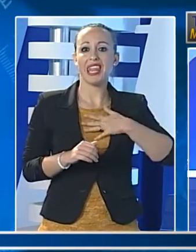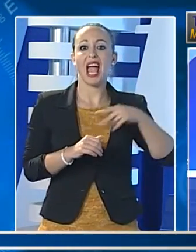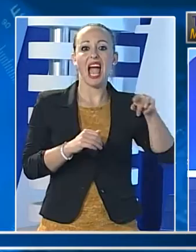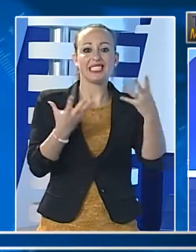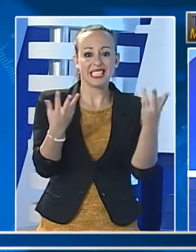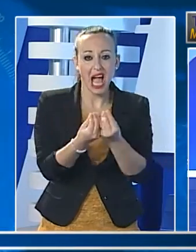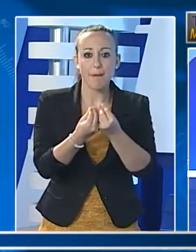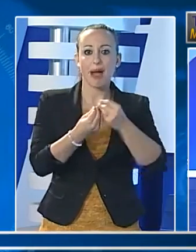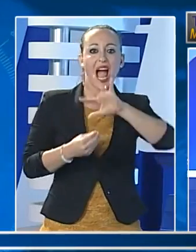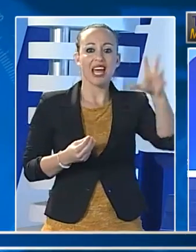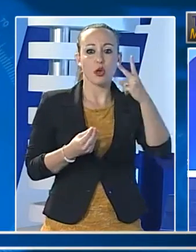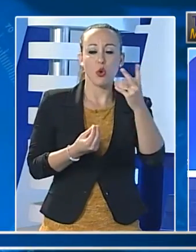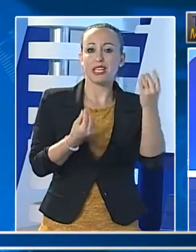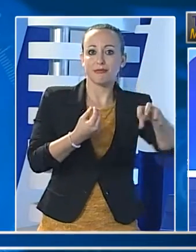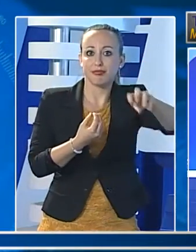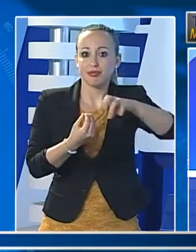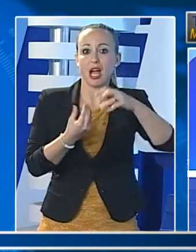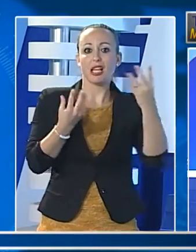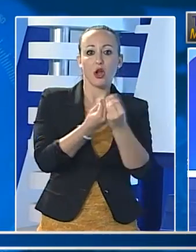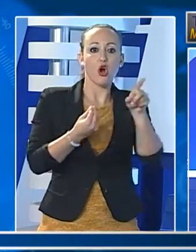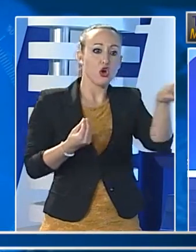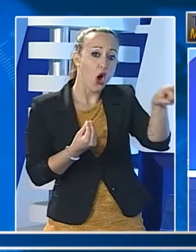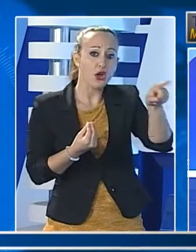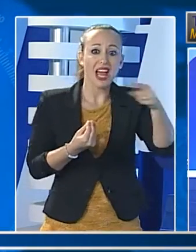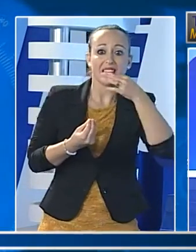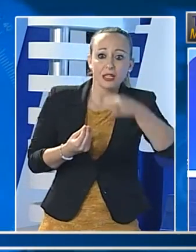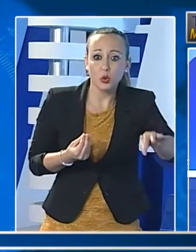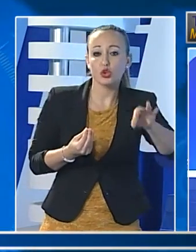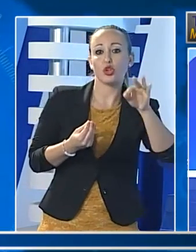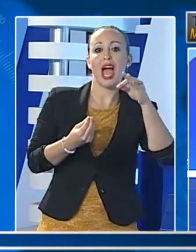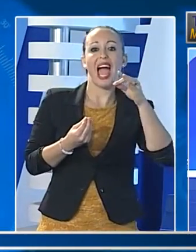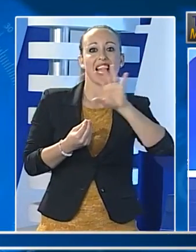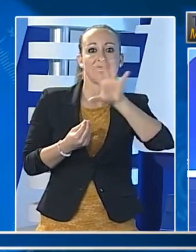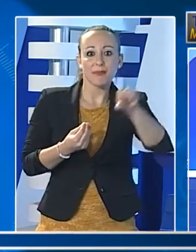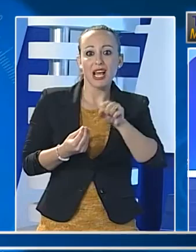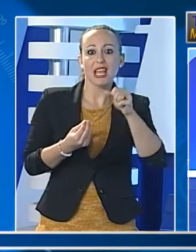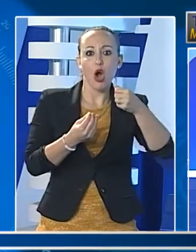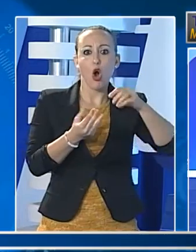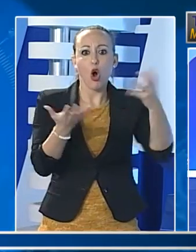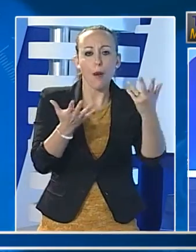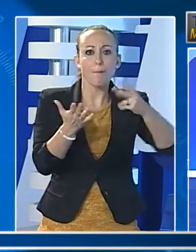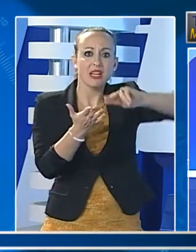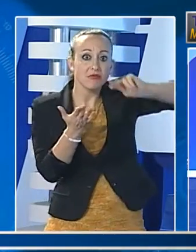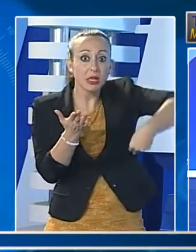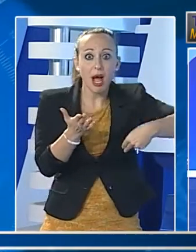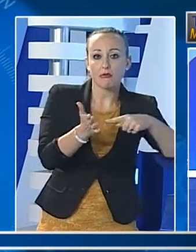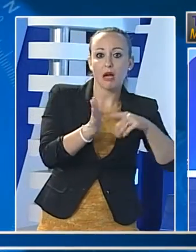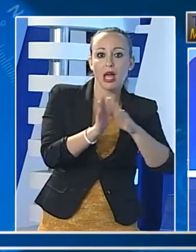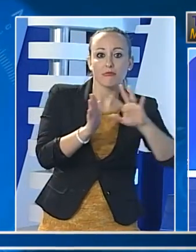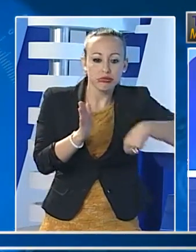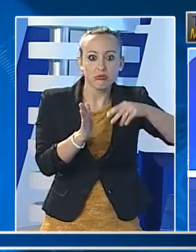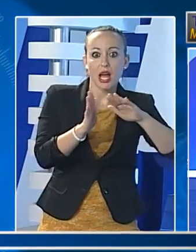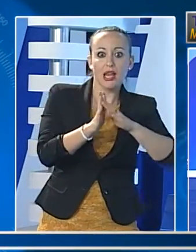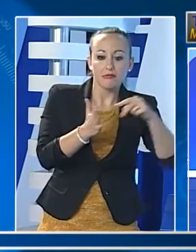a farsi inserire come cointestatario in numerosi libretti, principalmente di anziani senza familiari. In alcuni